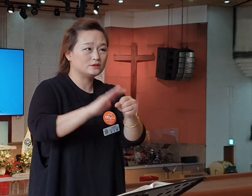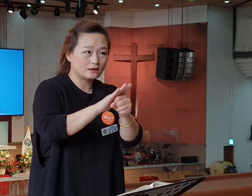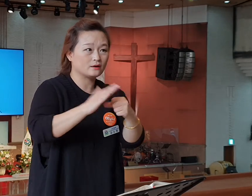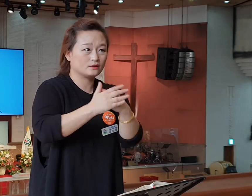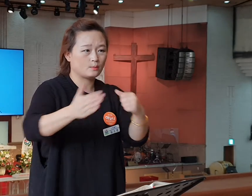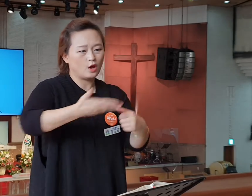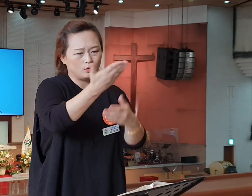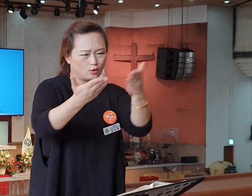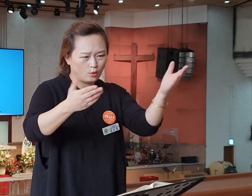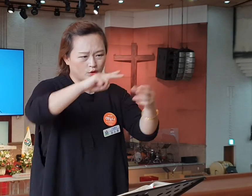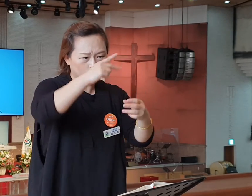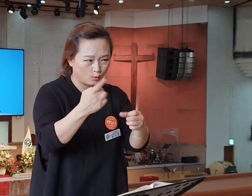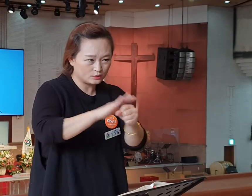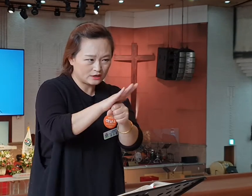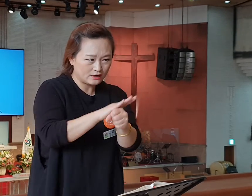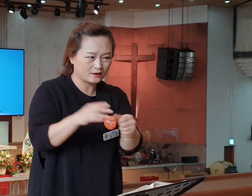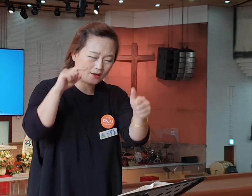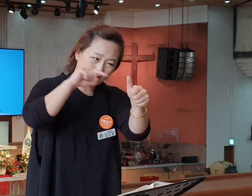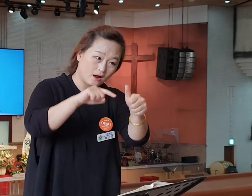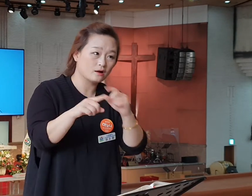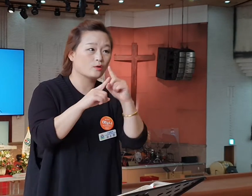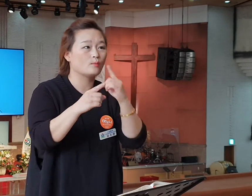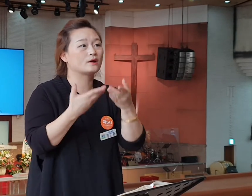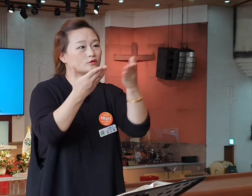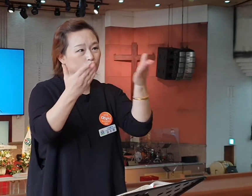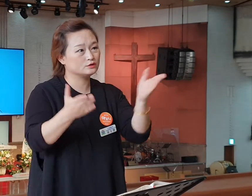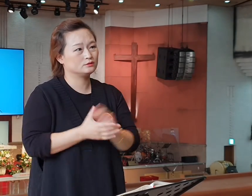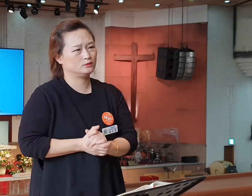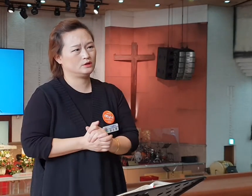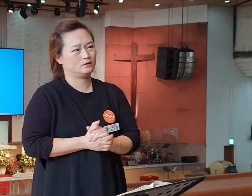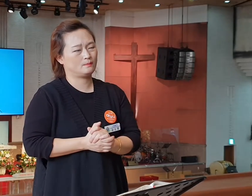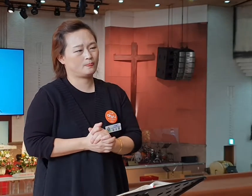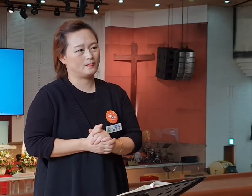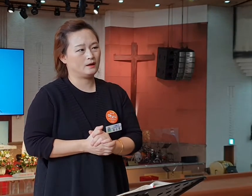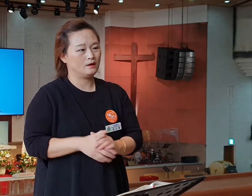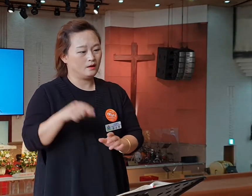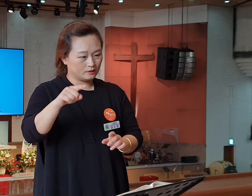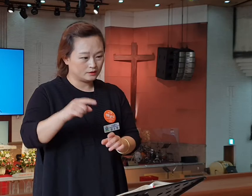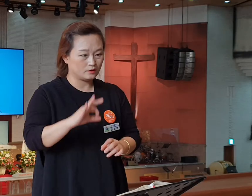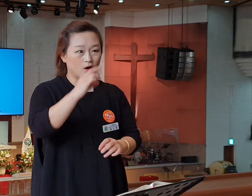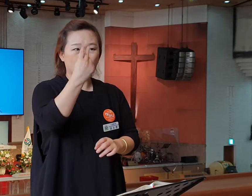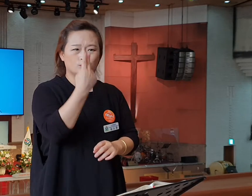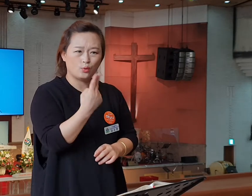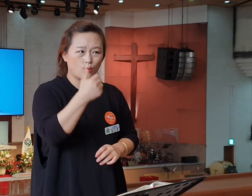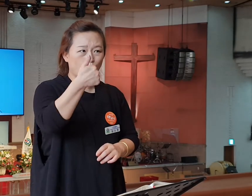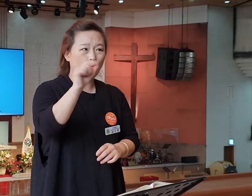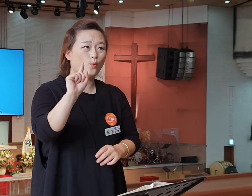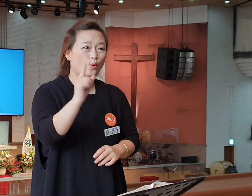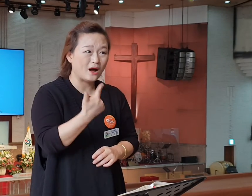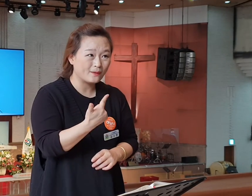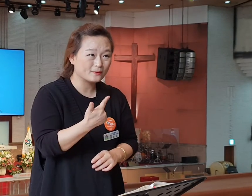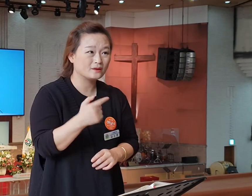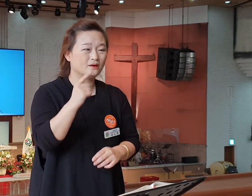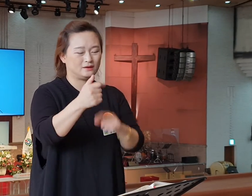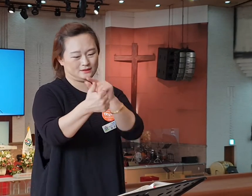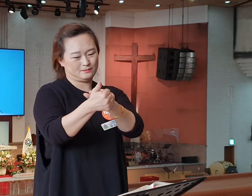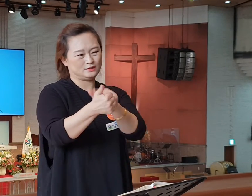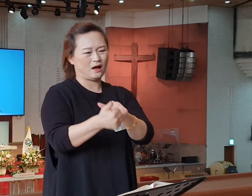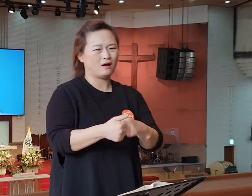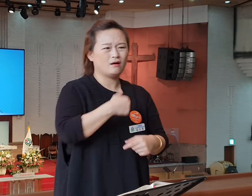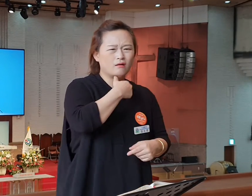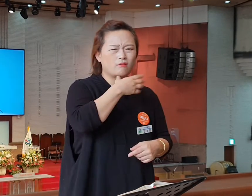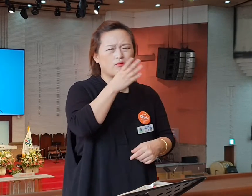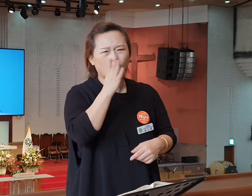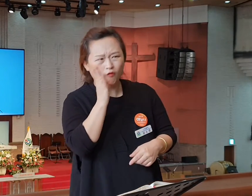사도 요한은 늘 그 말씀을 가르쳐요. 노구를 이끌고 단에 올라서 에베소 교회의 성도들을 향해서 어쩌면